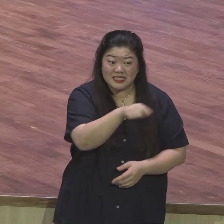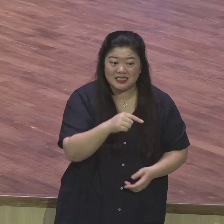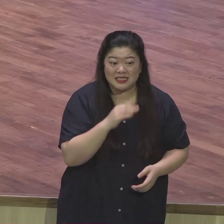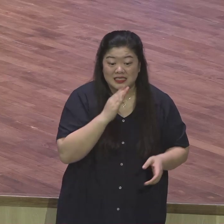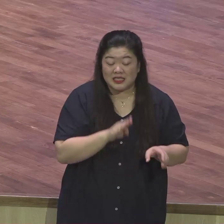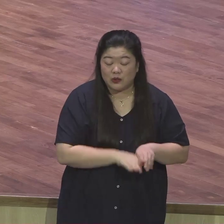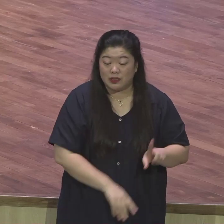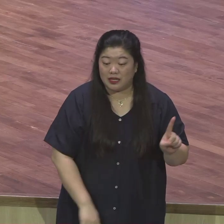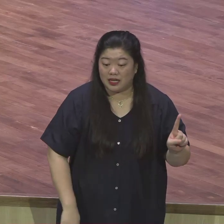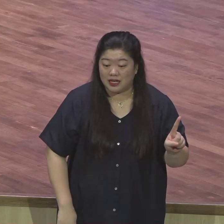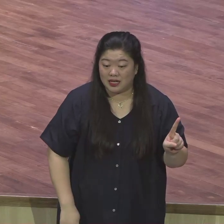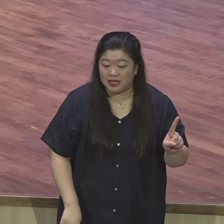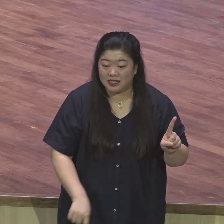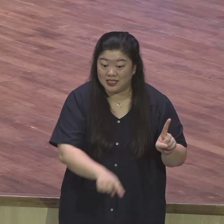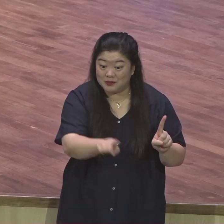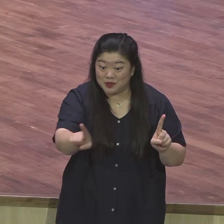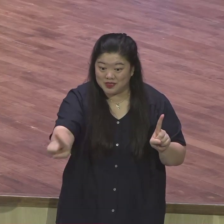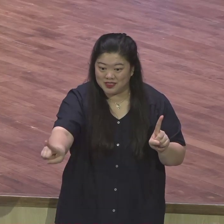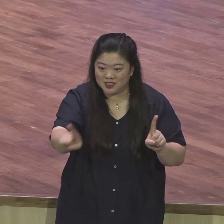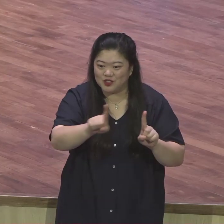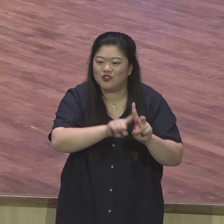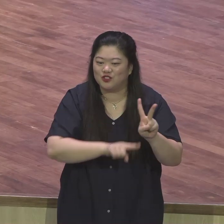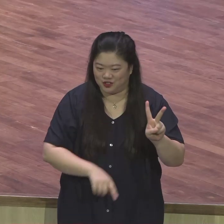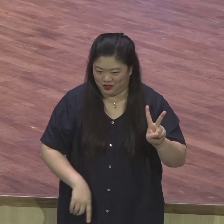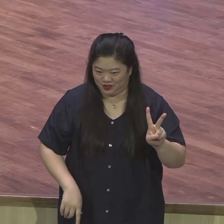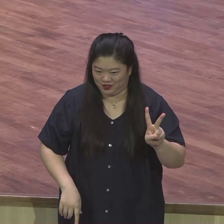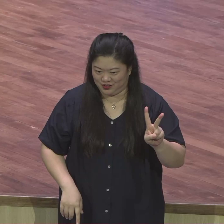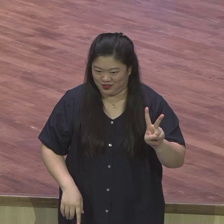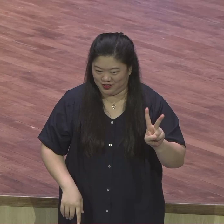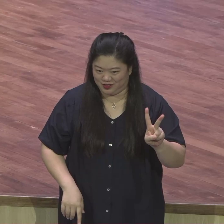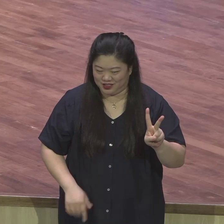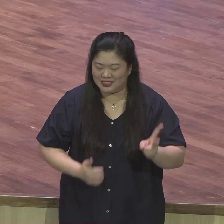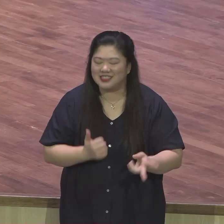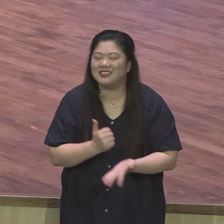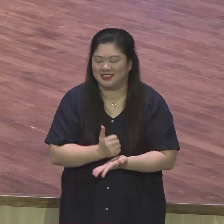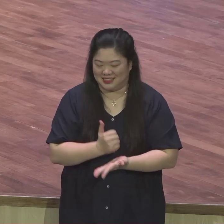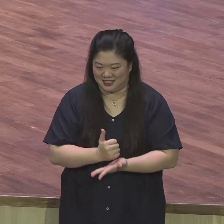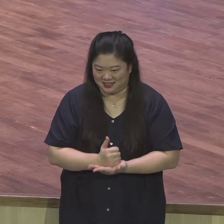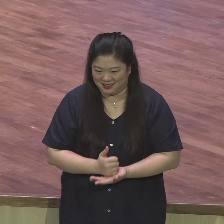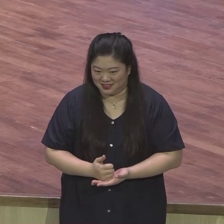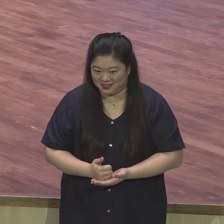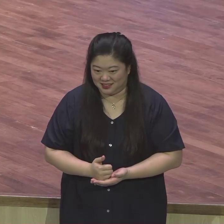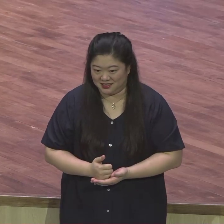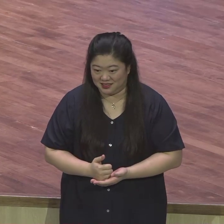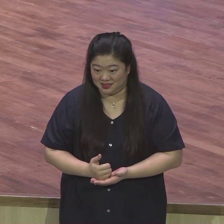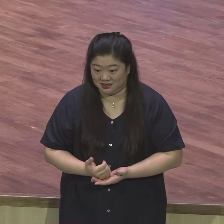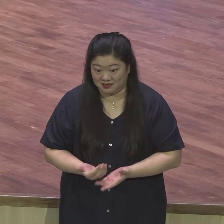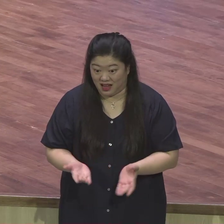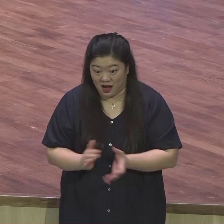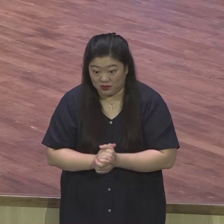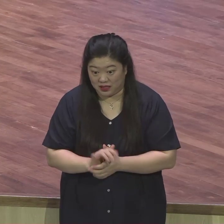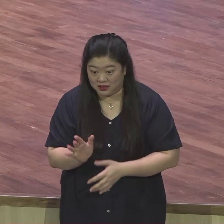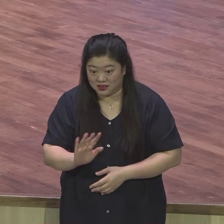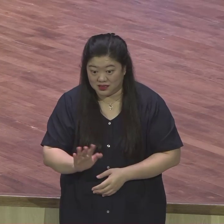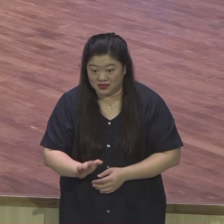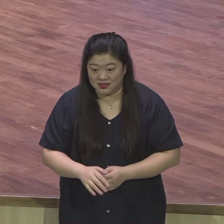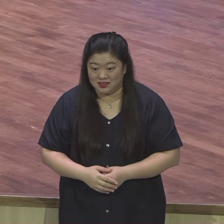밤엔 안 할게. 여러분이 여러분 인정 안 하는데 어떻게 여러분 응답